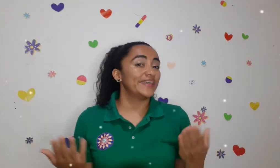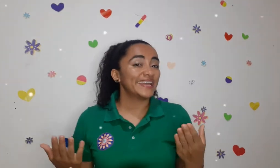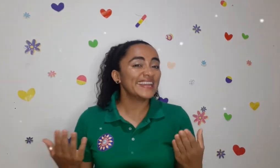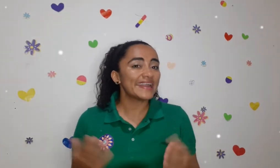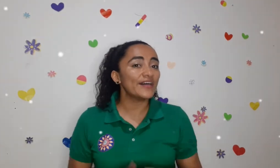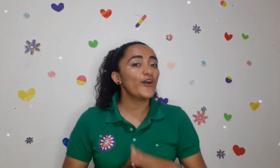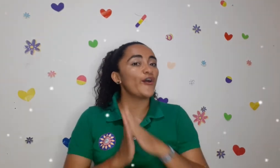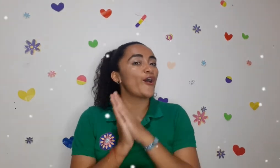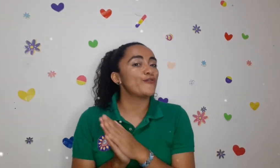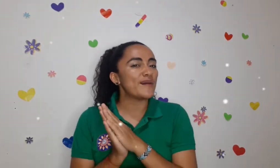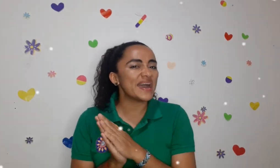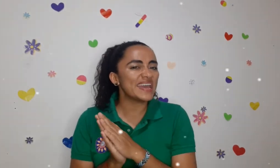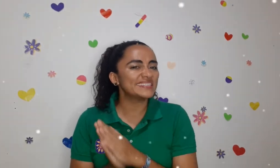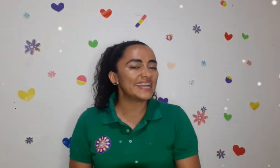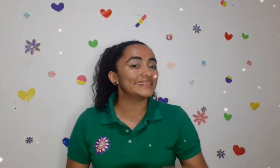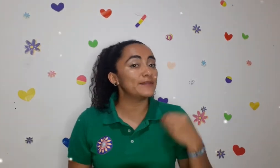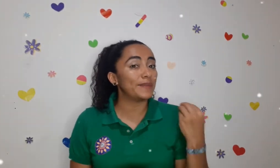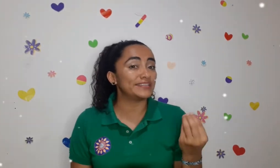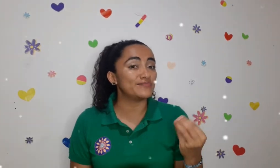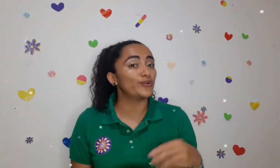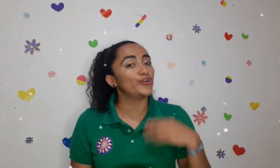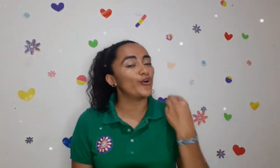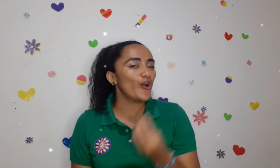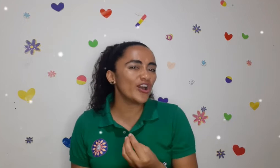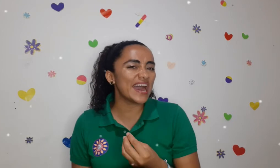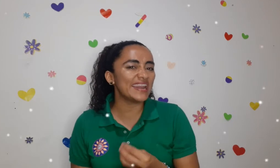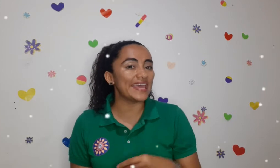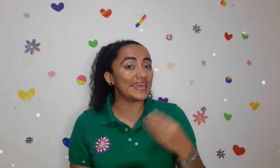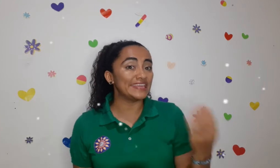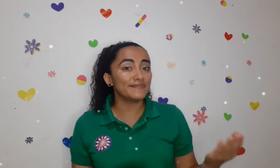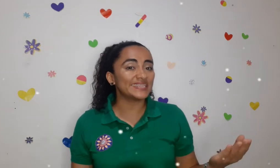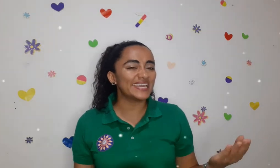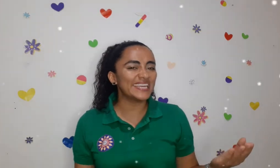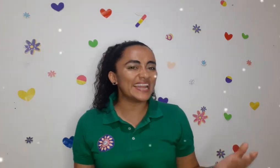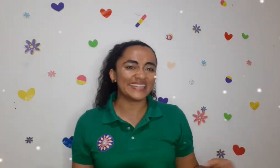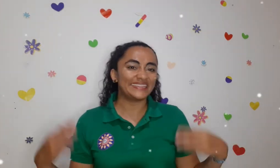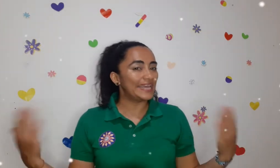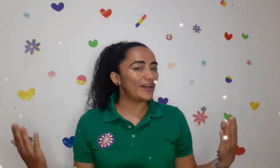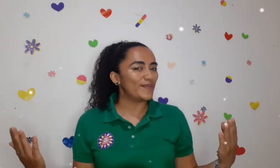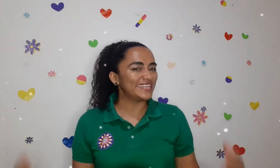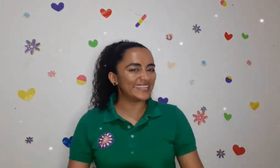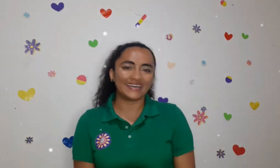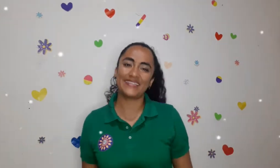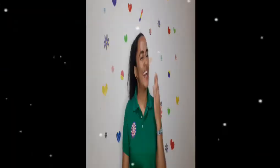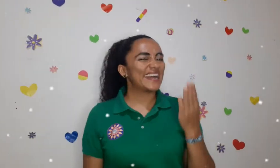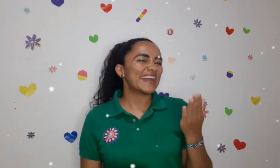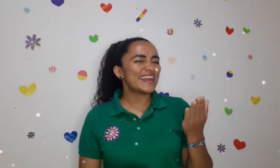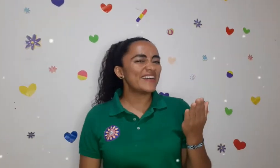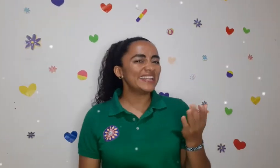declarado obra maestra del patrimonio oral e inmaterial de la humanidad. Carnaval